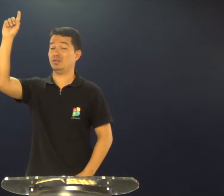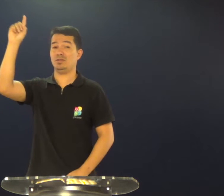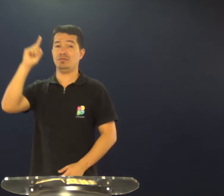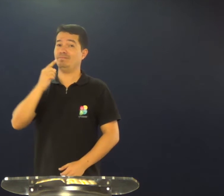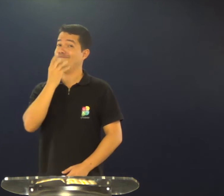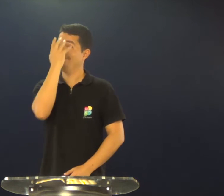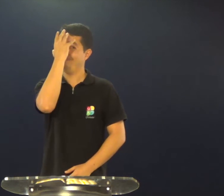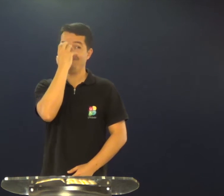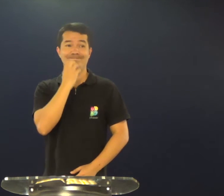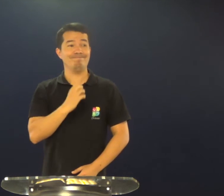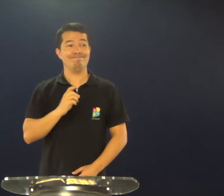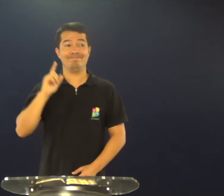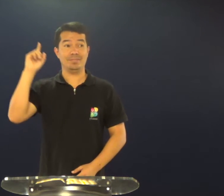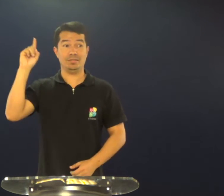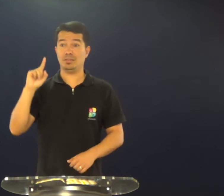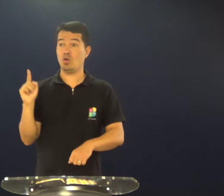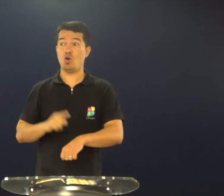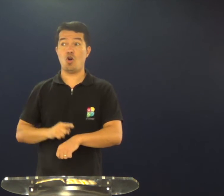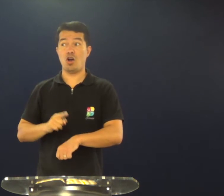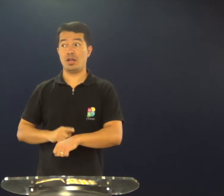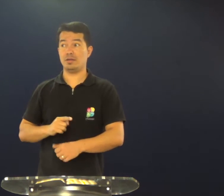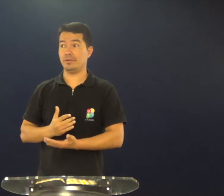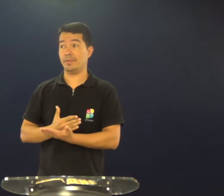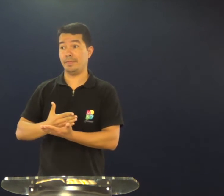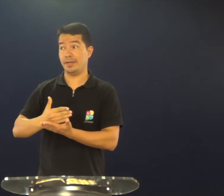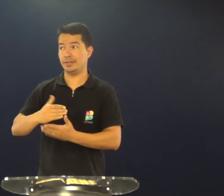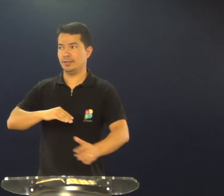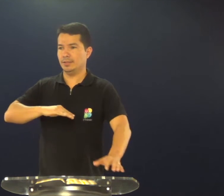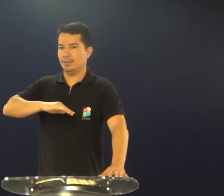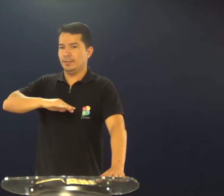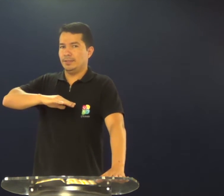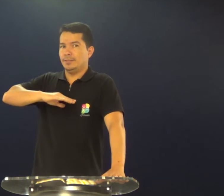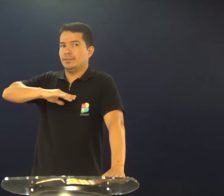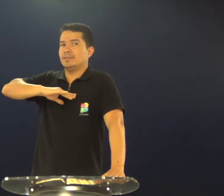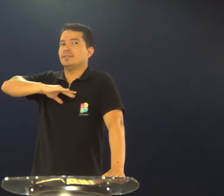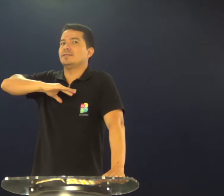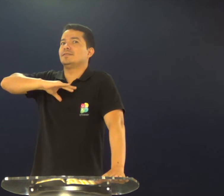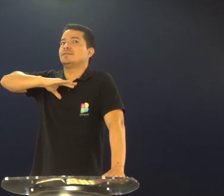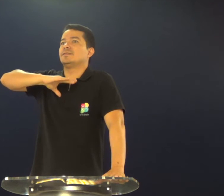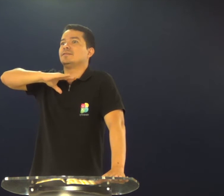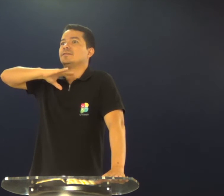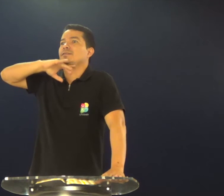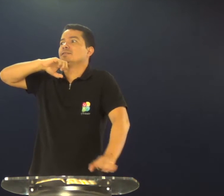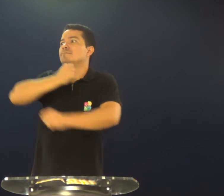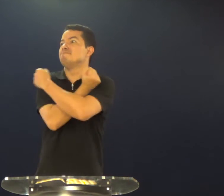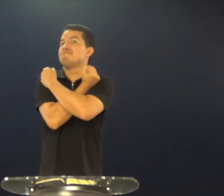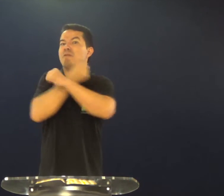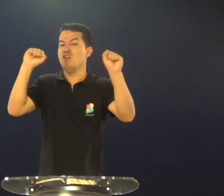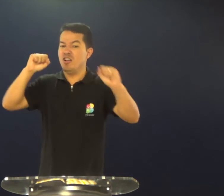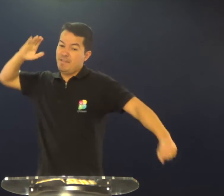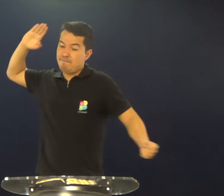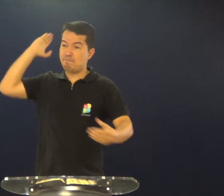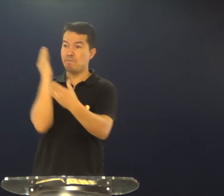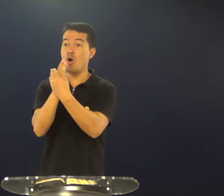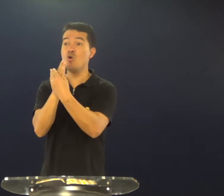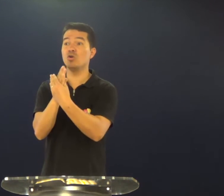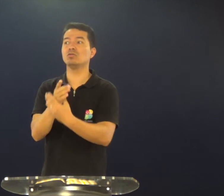brincar com Deus, Deus é sério, e o momento é agora, e a sua ira, chega a um ponto,